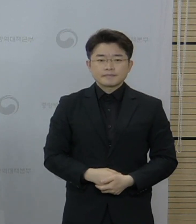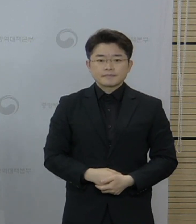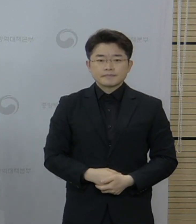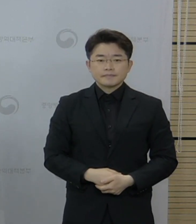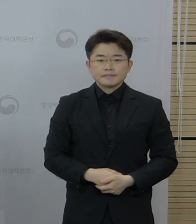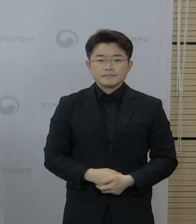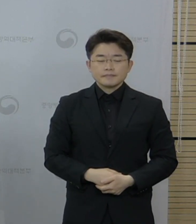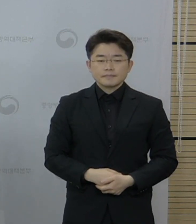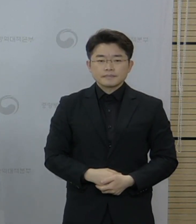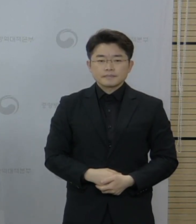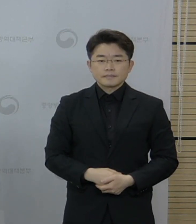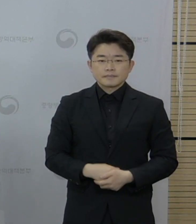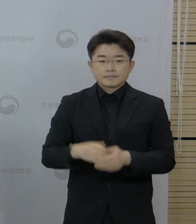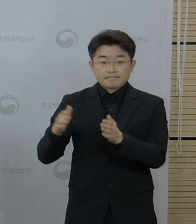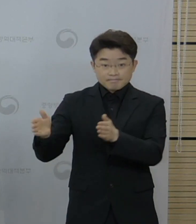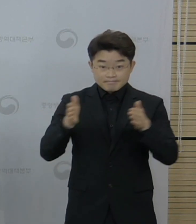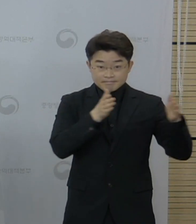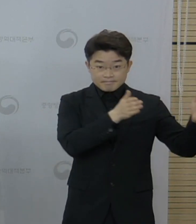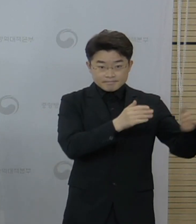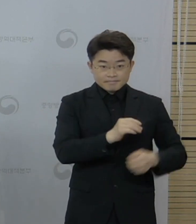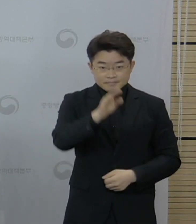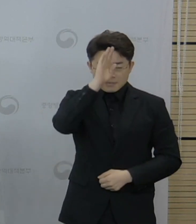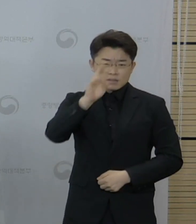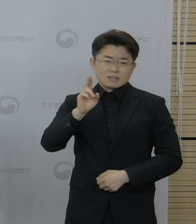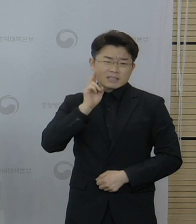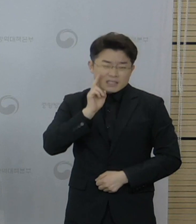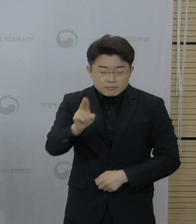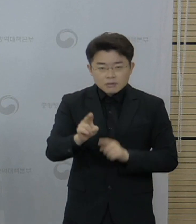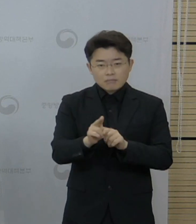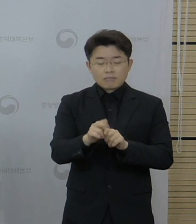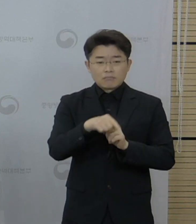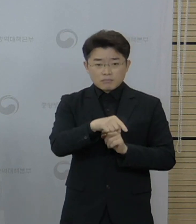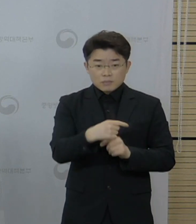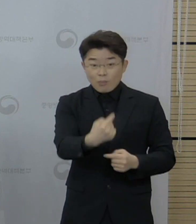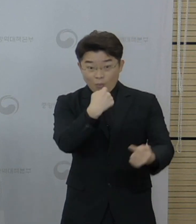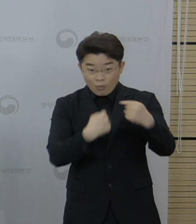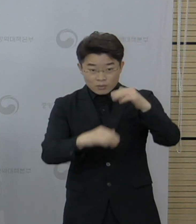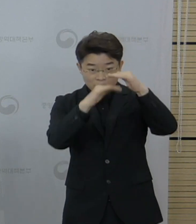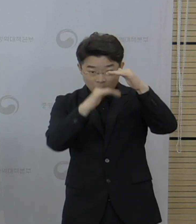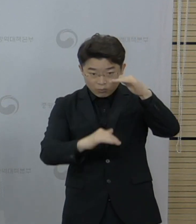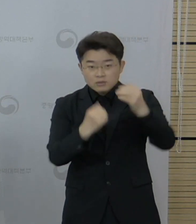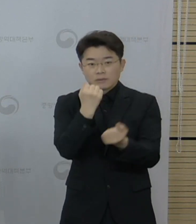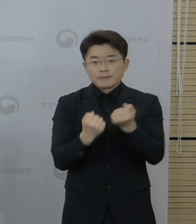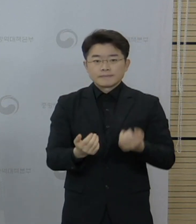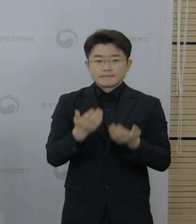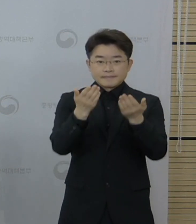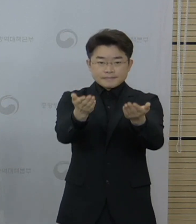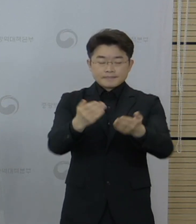다음은 중증 사례 심의 결과를 말씀드리도록 하겠습니다.